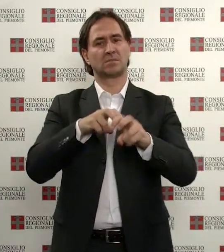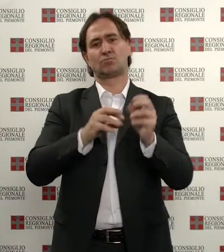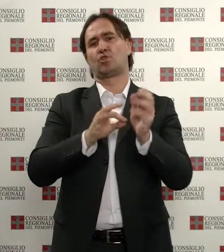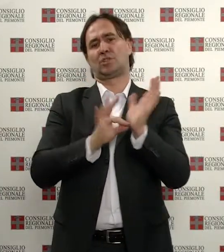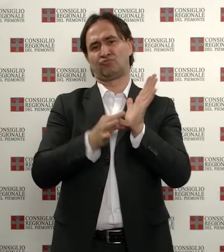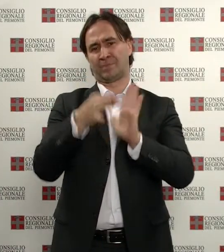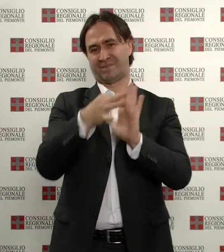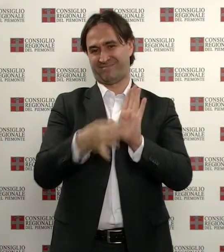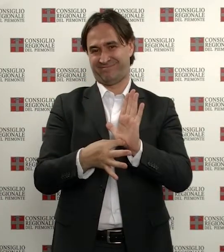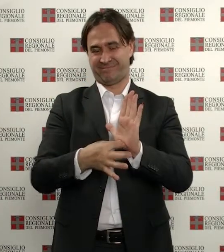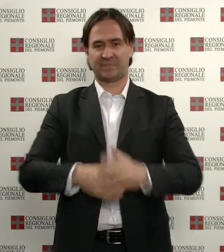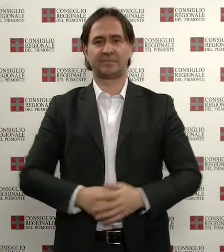Sette giorni in consiglio.